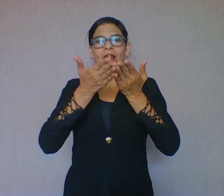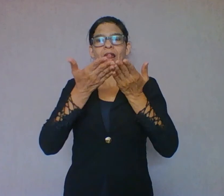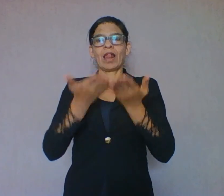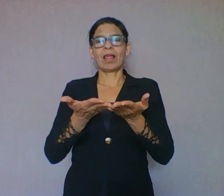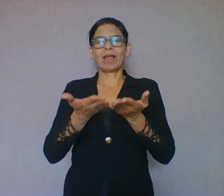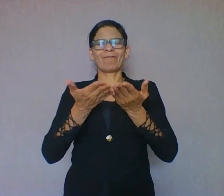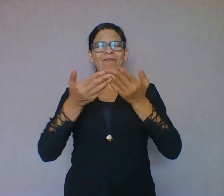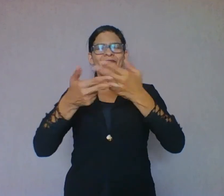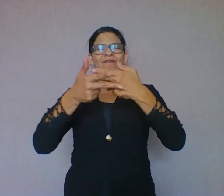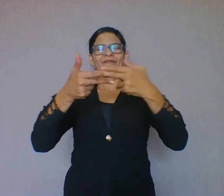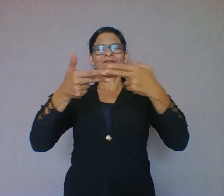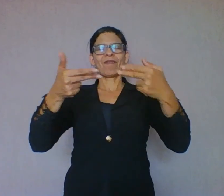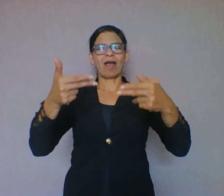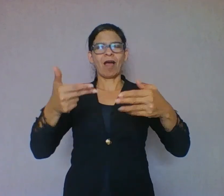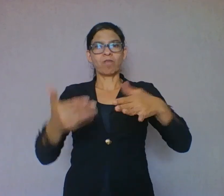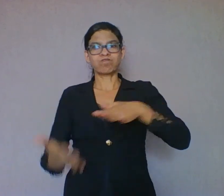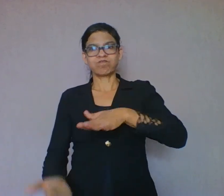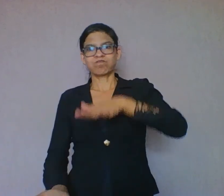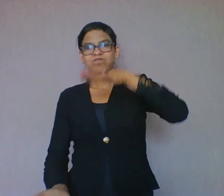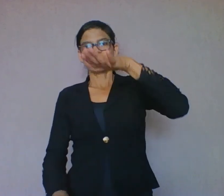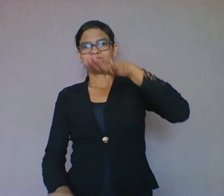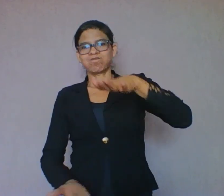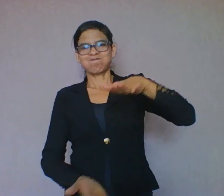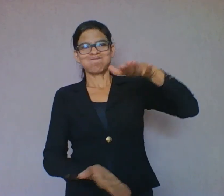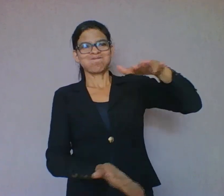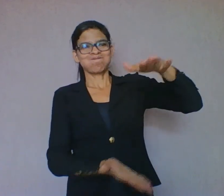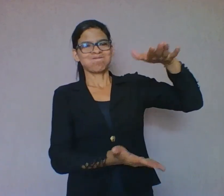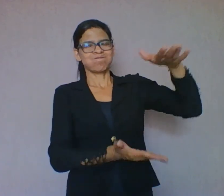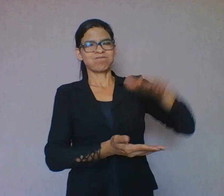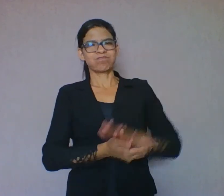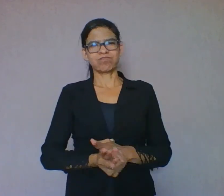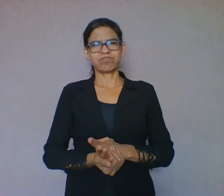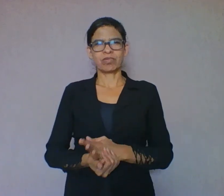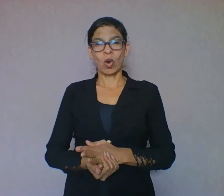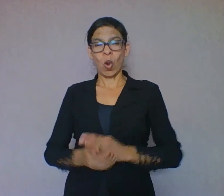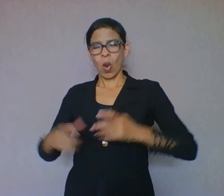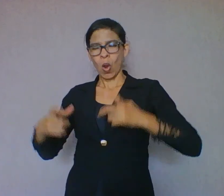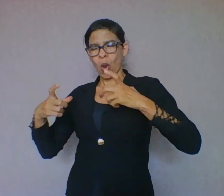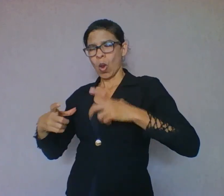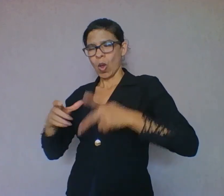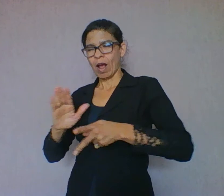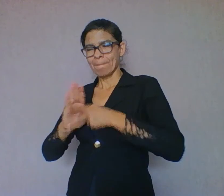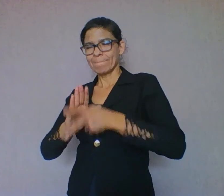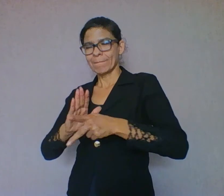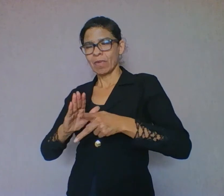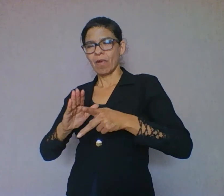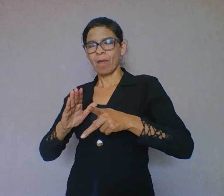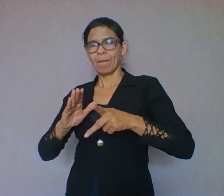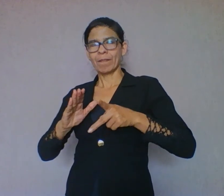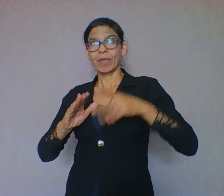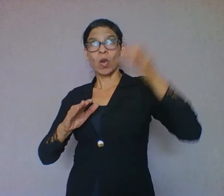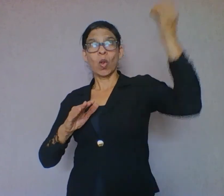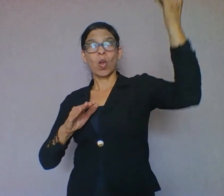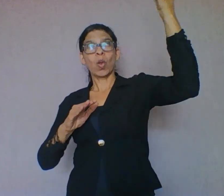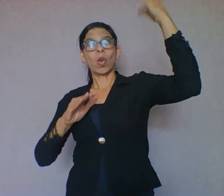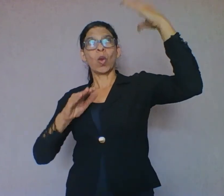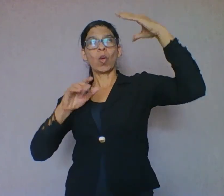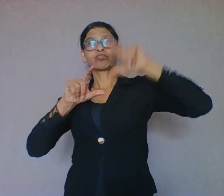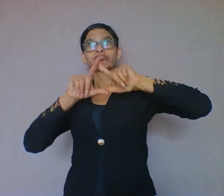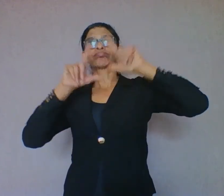confortável, a luz ideal para poder ler o livro. Enfim, há pessoas que gostam de ler na cama. Outras gostam de